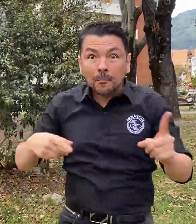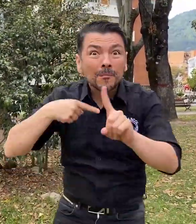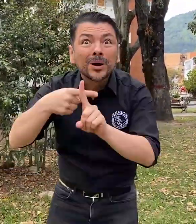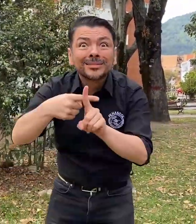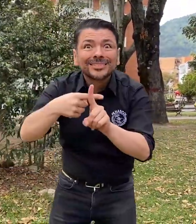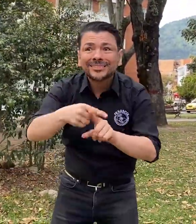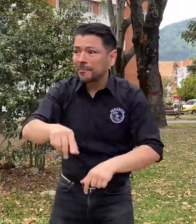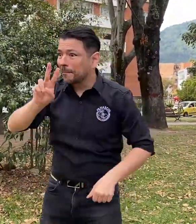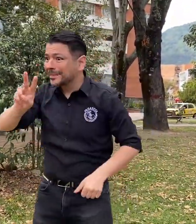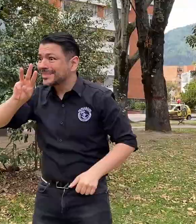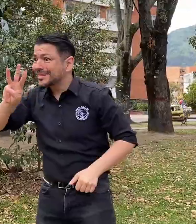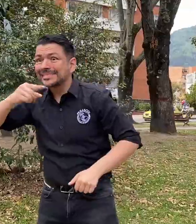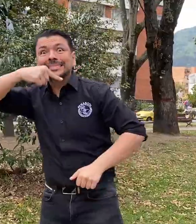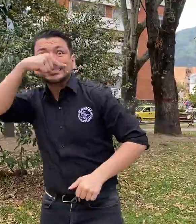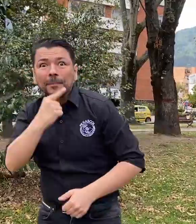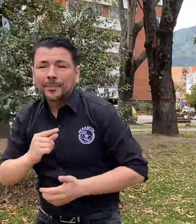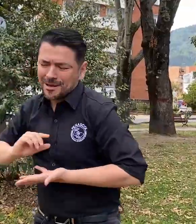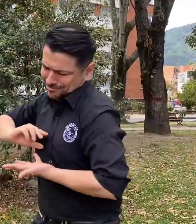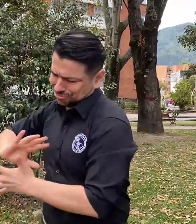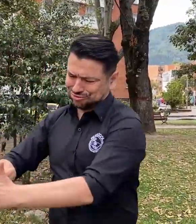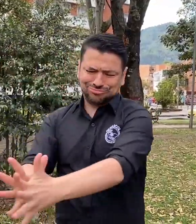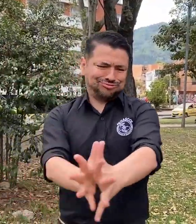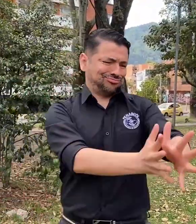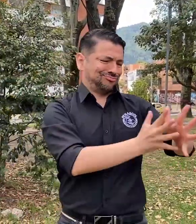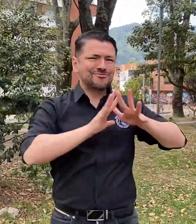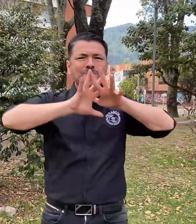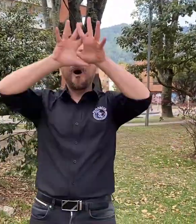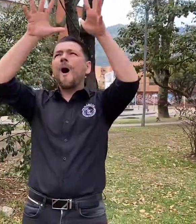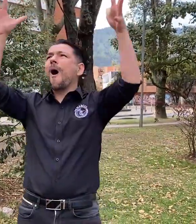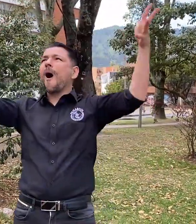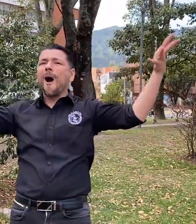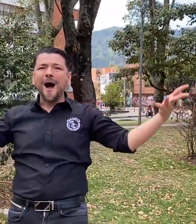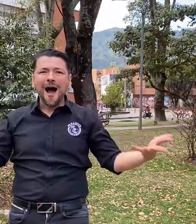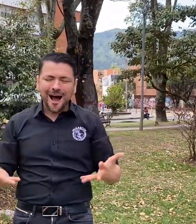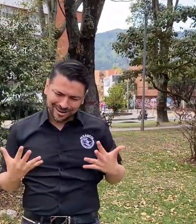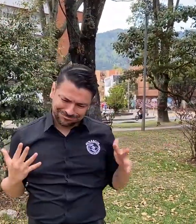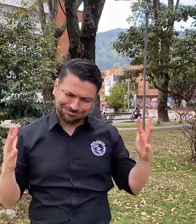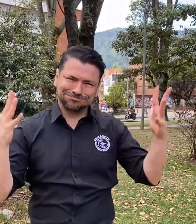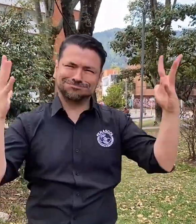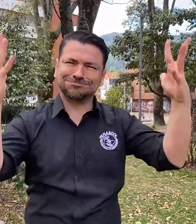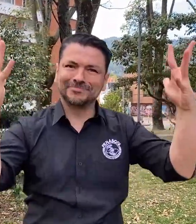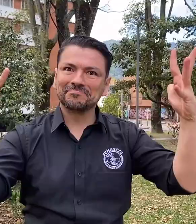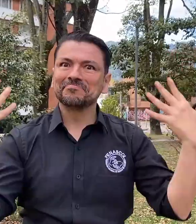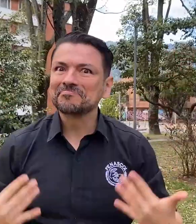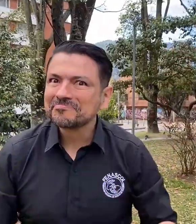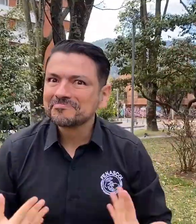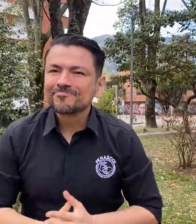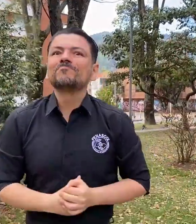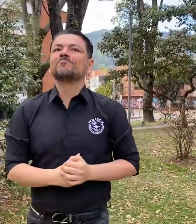personas sordas. ¿Y el 23? El reconocimiento a las lenguas de señas de todo el mundo, algo que nos